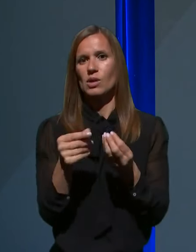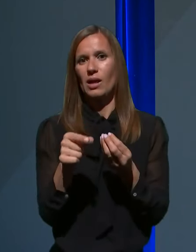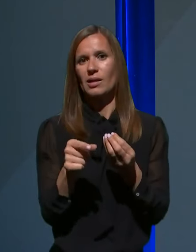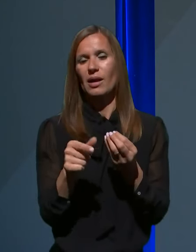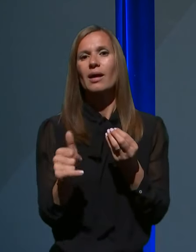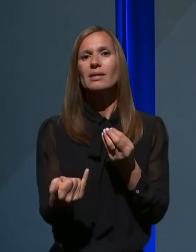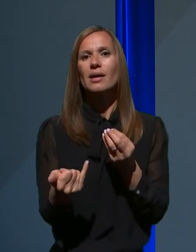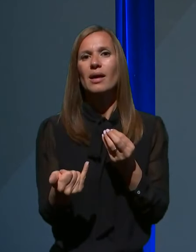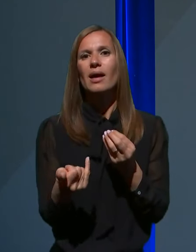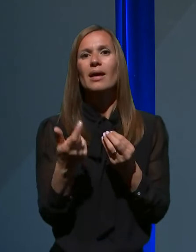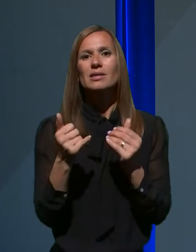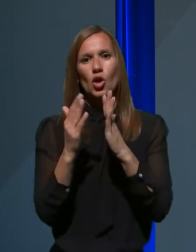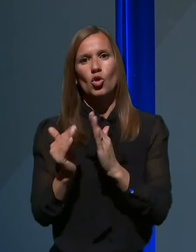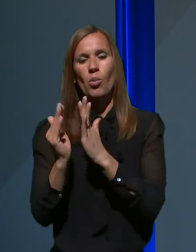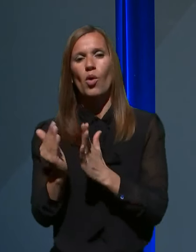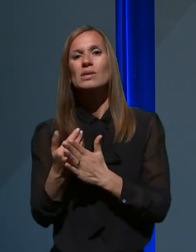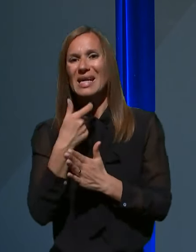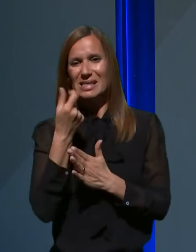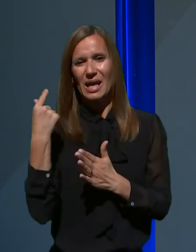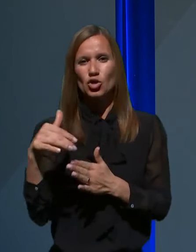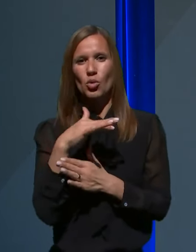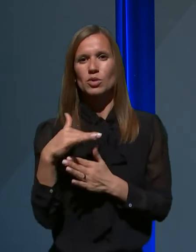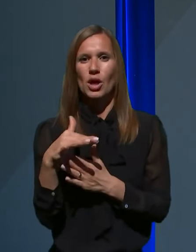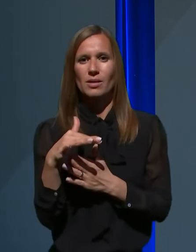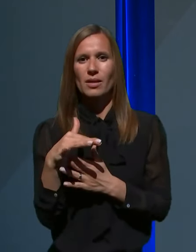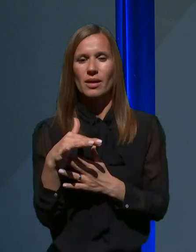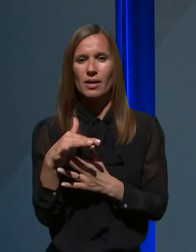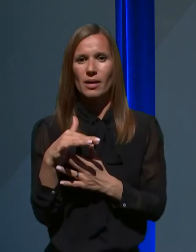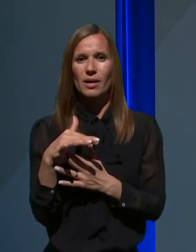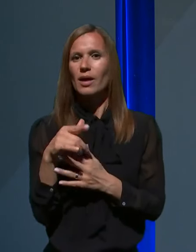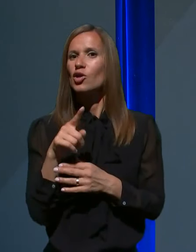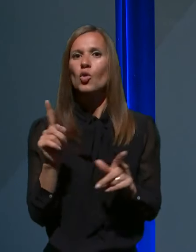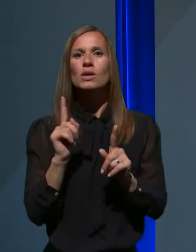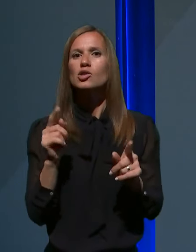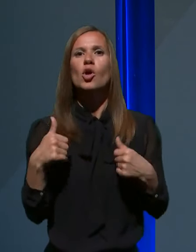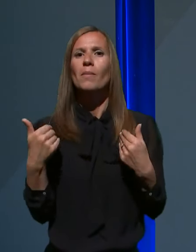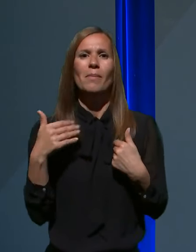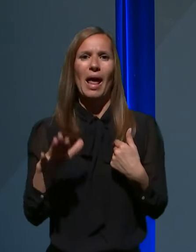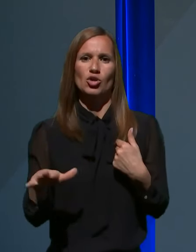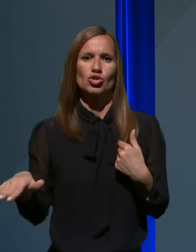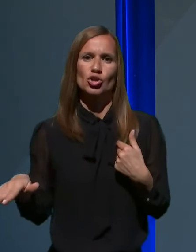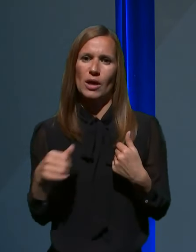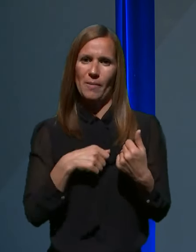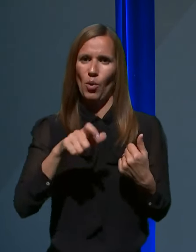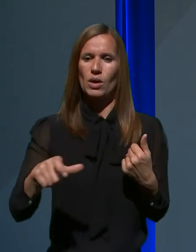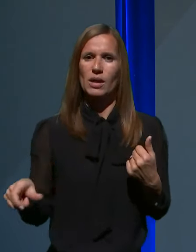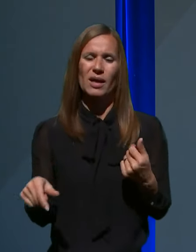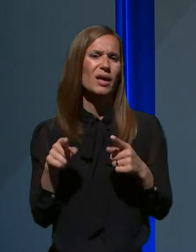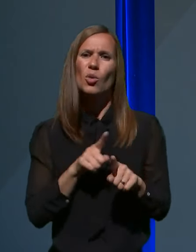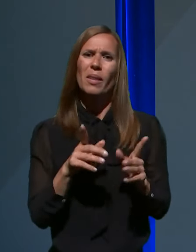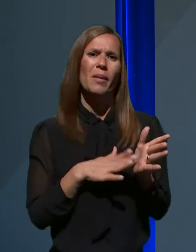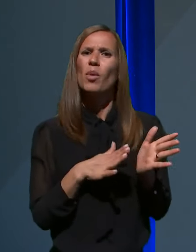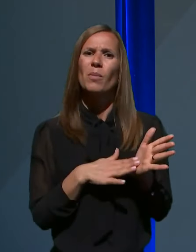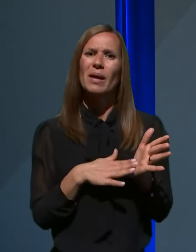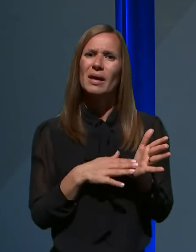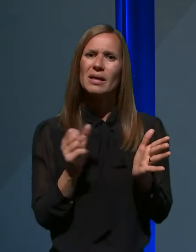iz domov za starejše občane, da tu ne gre za mlajše bovnike. Sveda to ne pomeni, da so